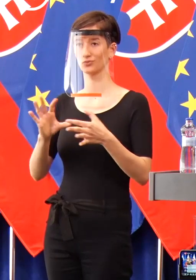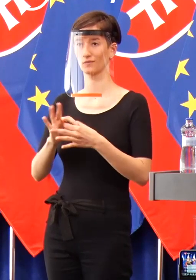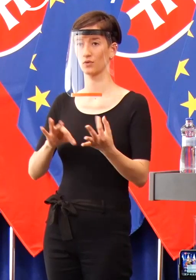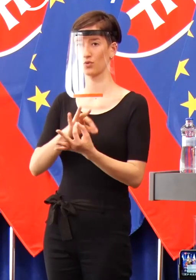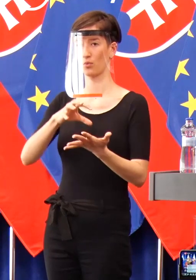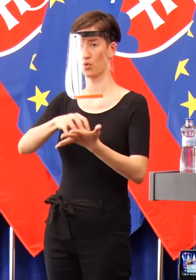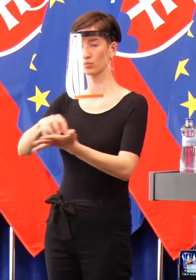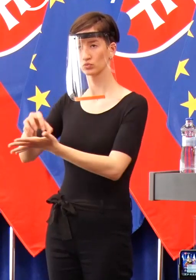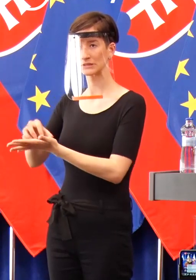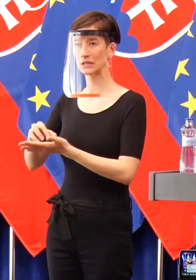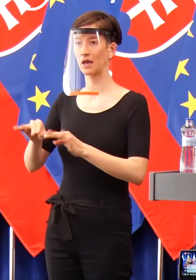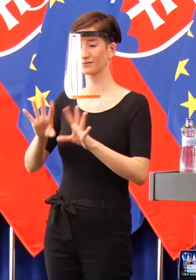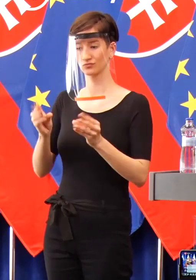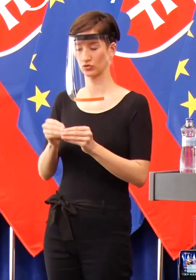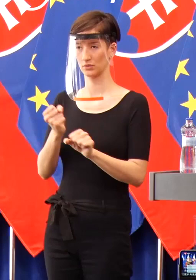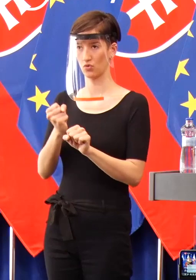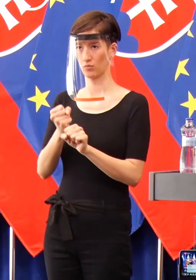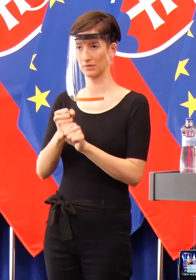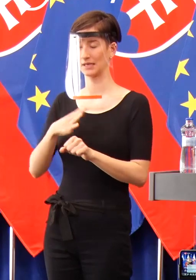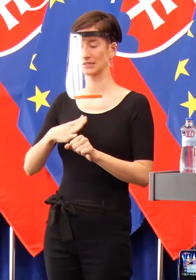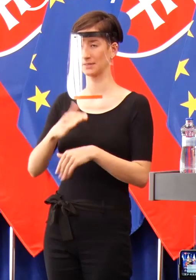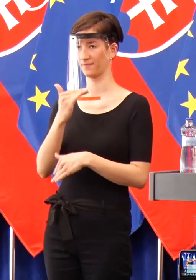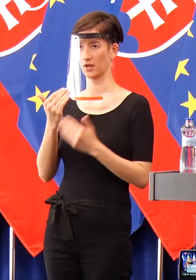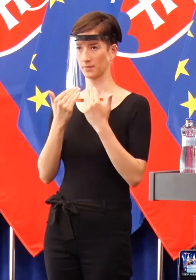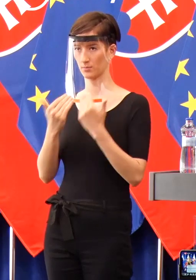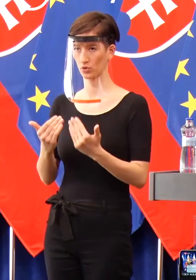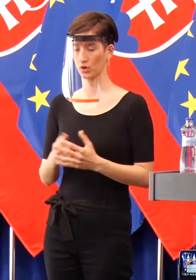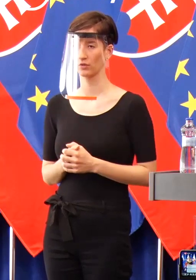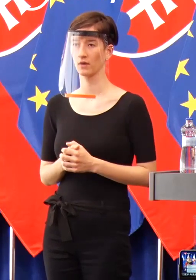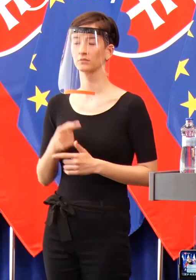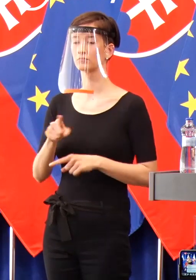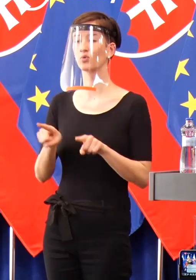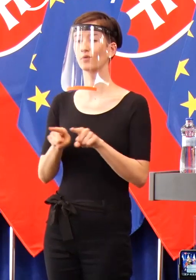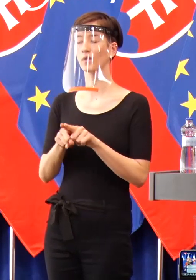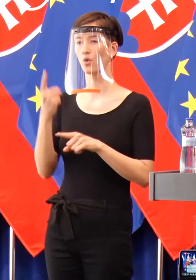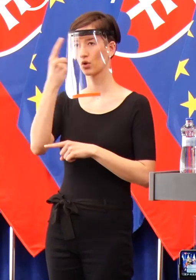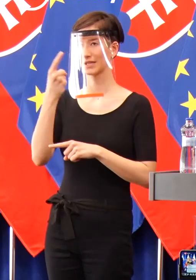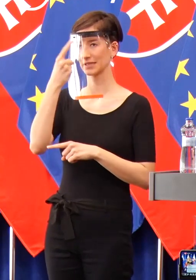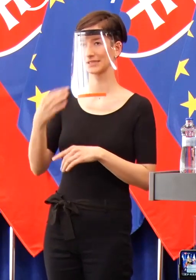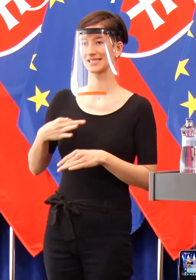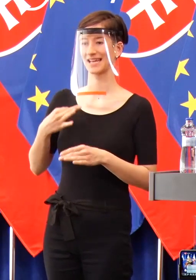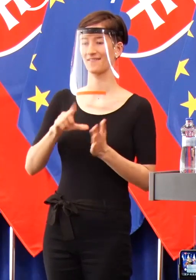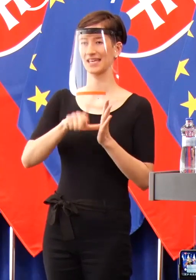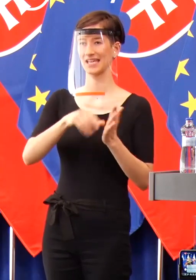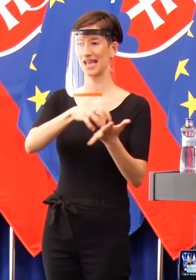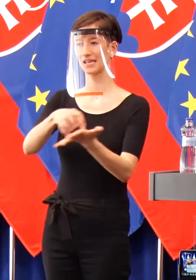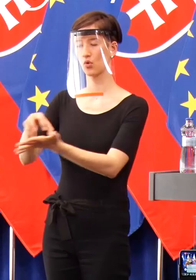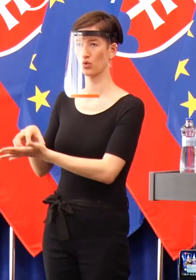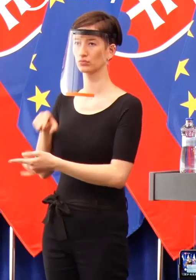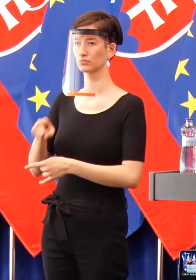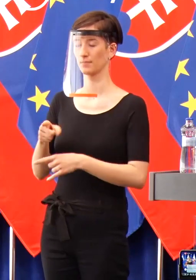Aj teda ľuďom z projektu Zdravé regióny s tom zapletení alebo teda pomáhajú samotní Romovia, ktorí sú časťou takto programu.